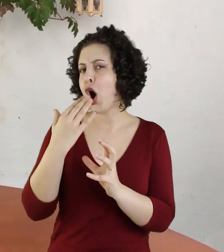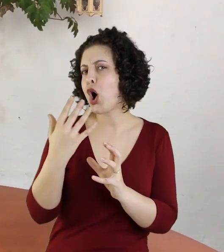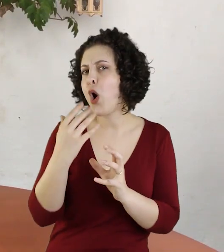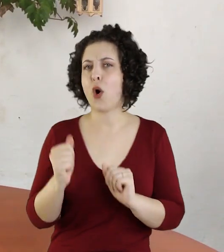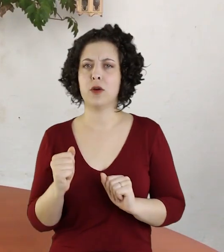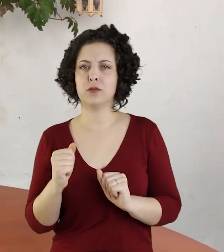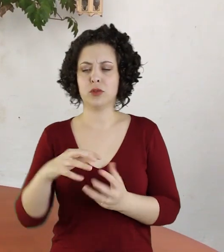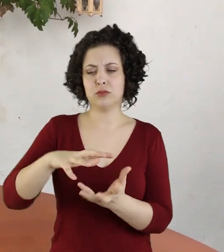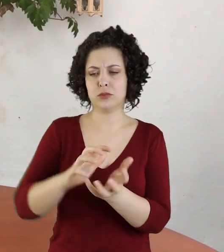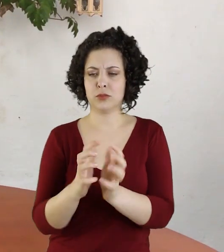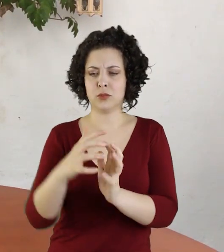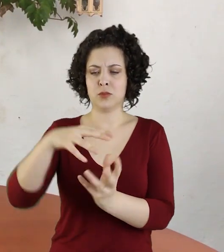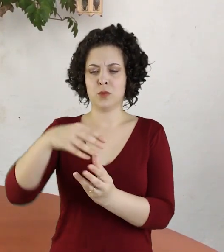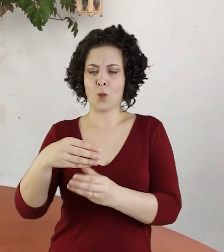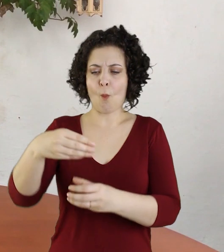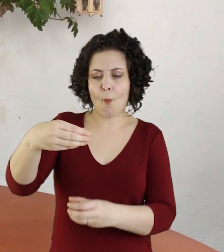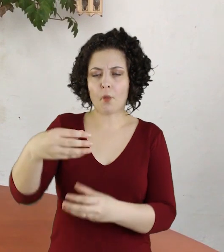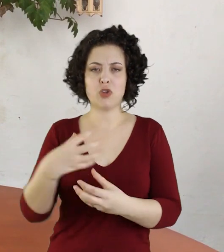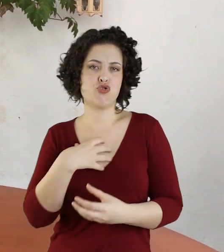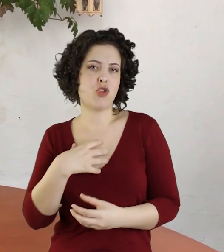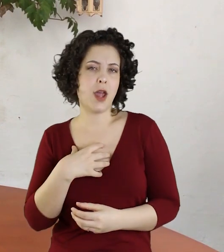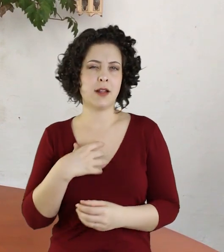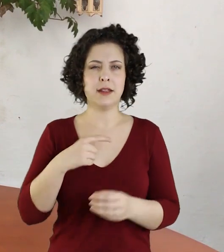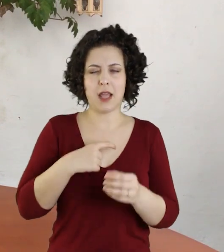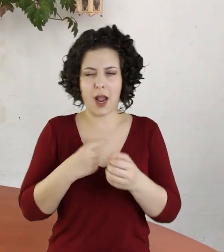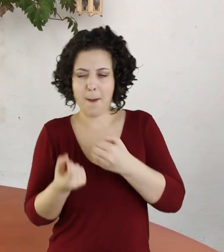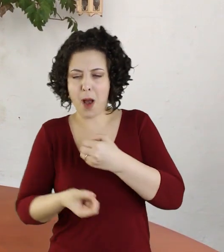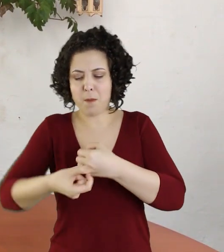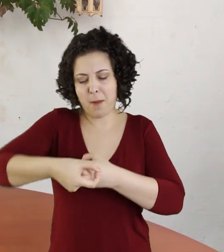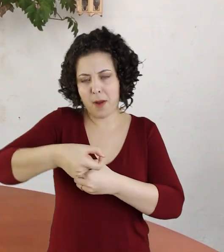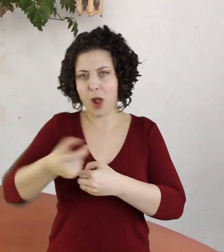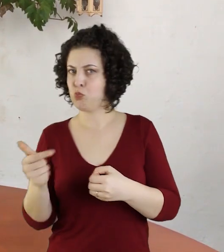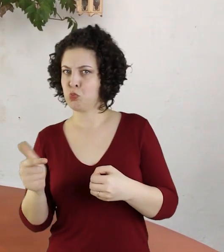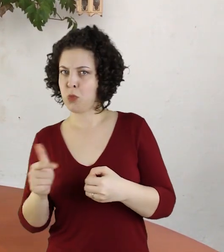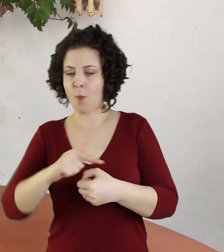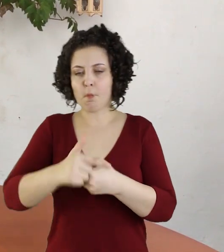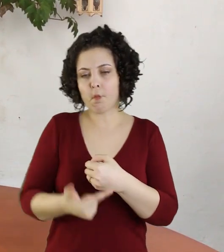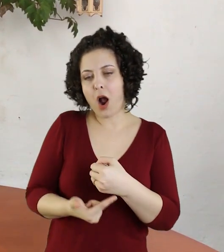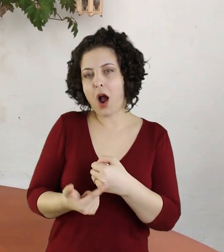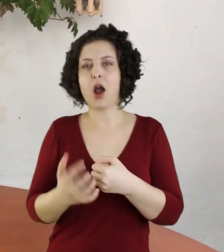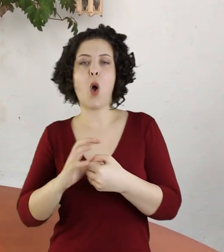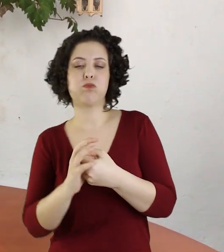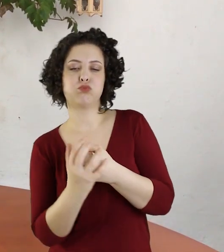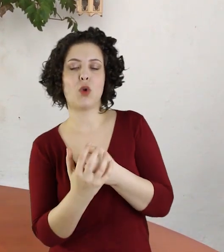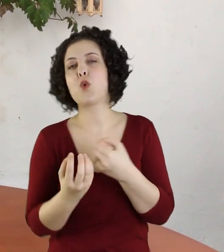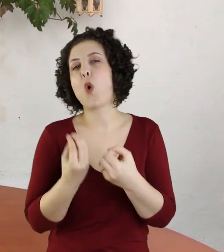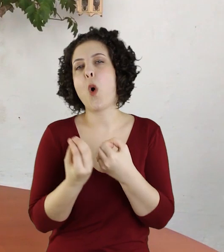é a sua cor, a forma, se ela tem manchinha, se não tem, como que é a casca. E o